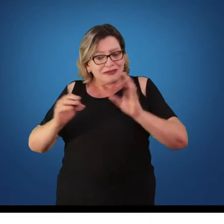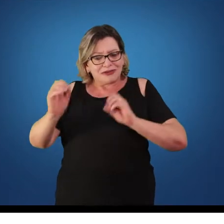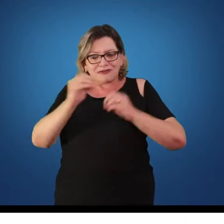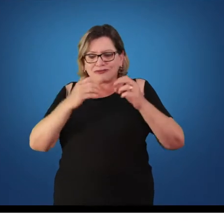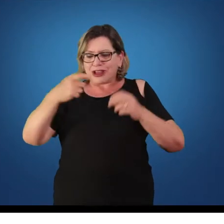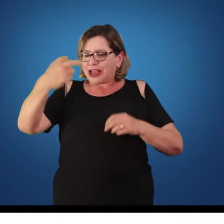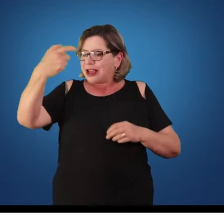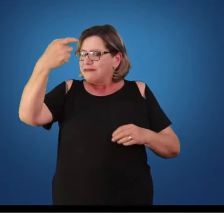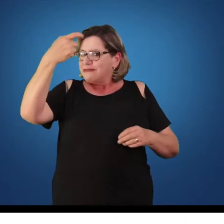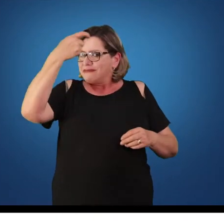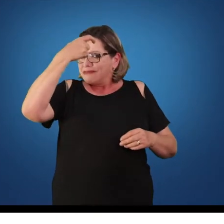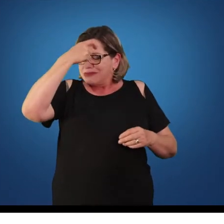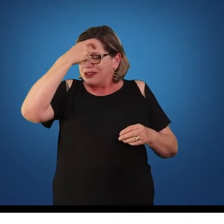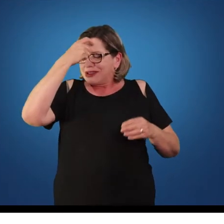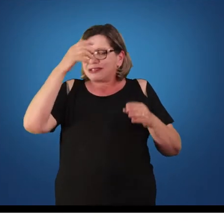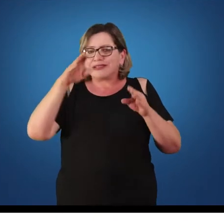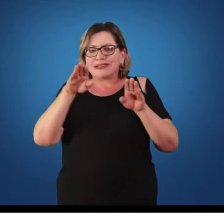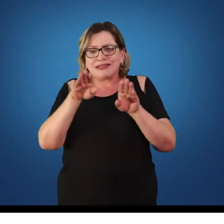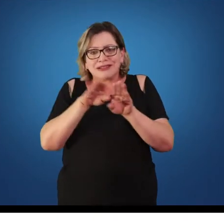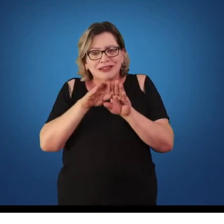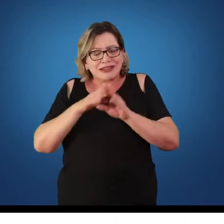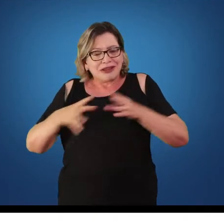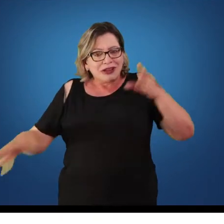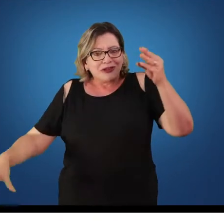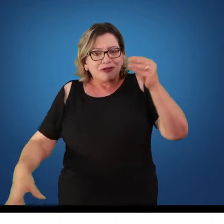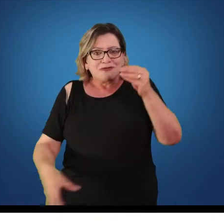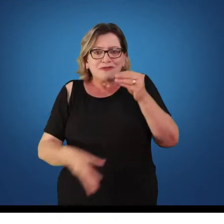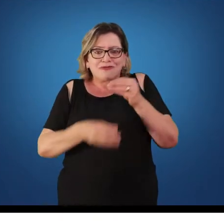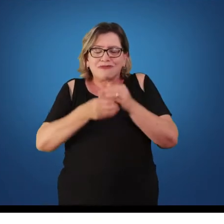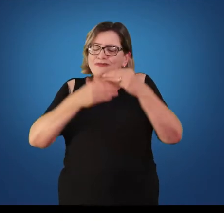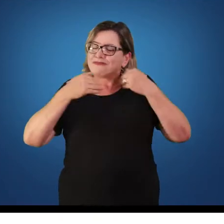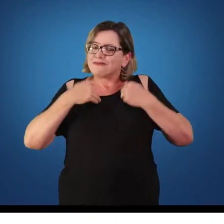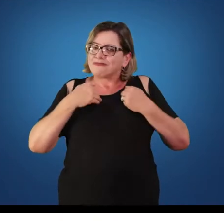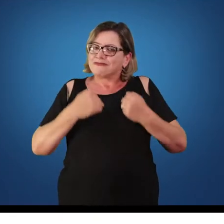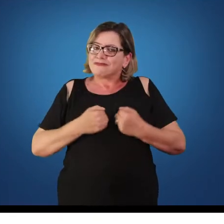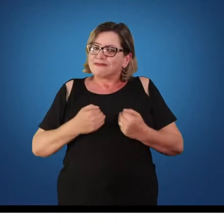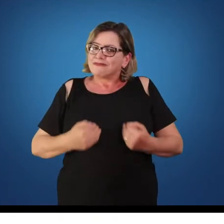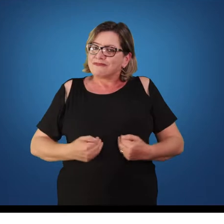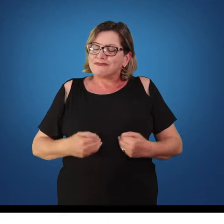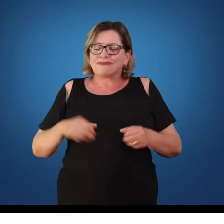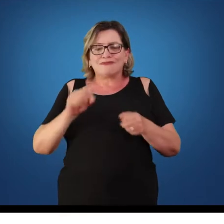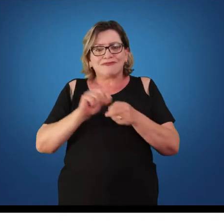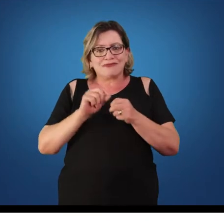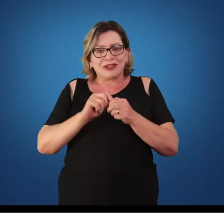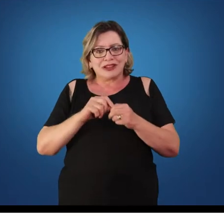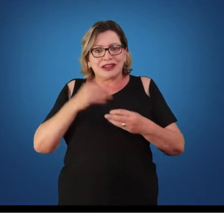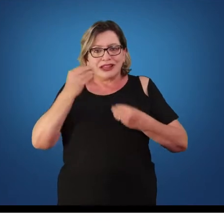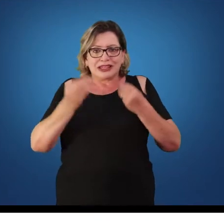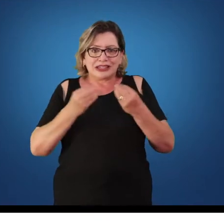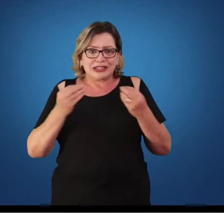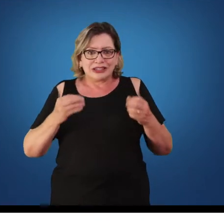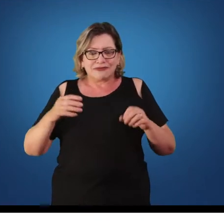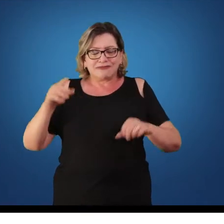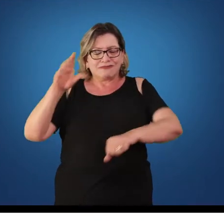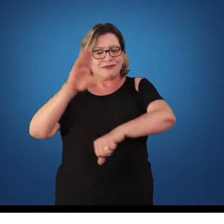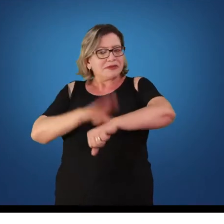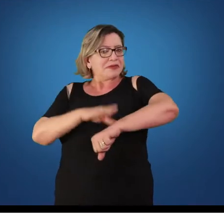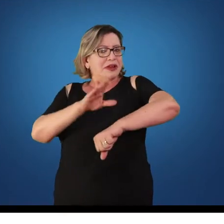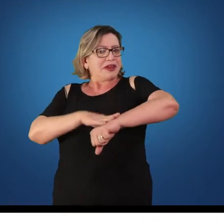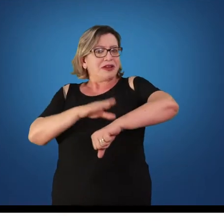do aluno, de completar a formação da mente. Então se realizava a ginástica que ia compensar tanto os momentos de duras penas